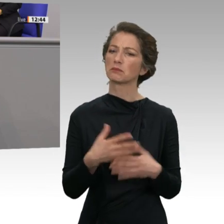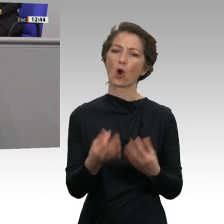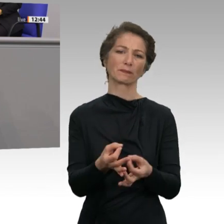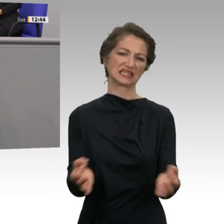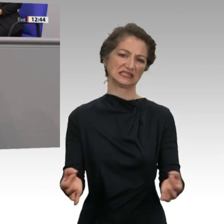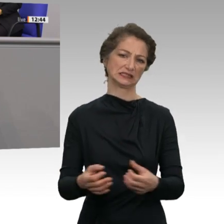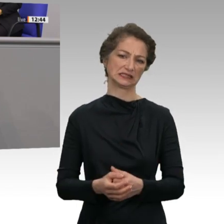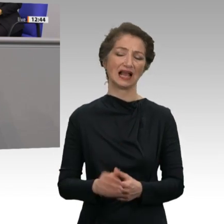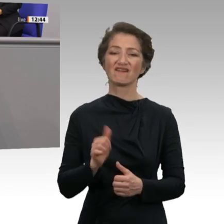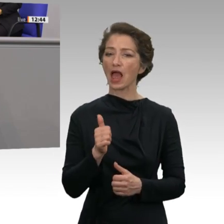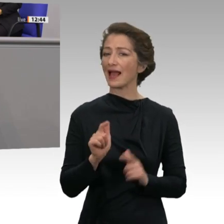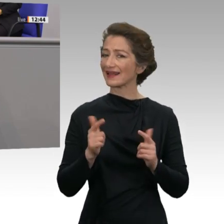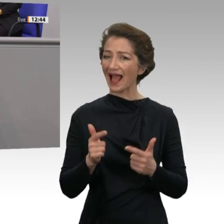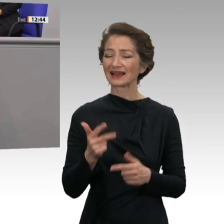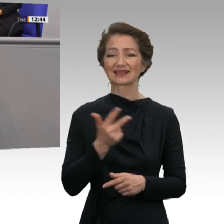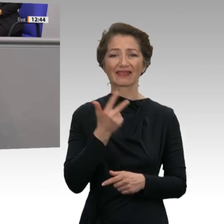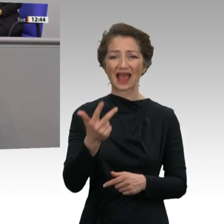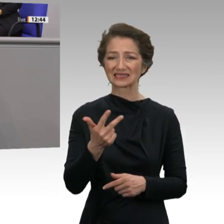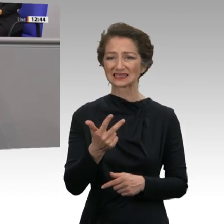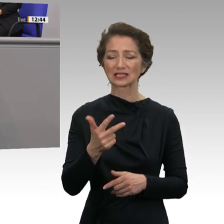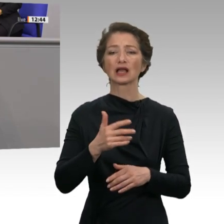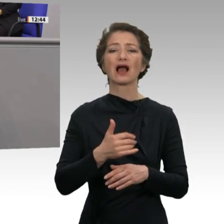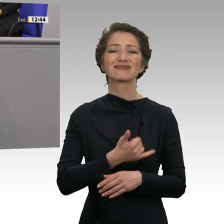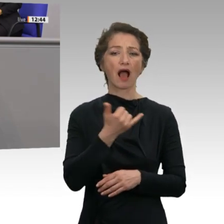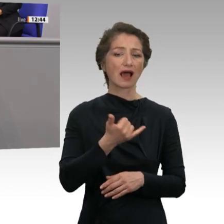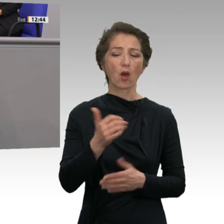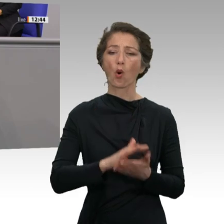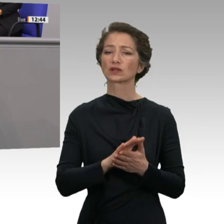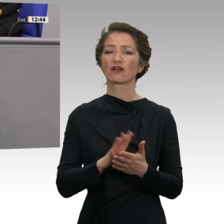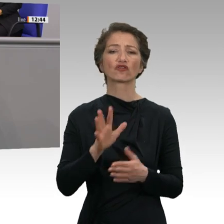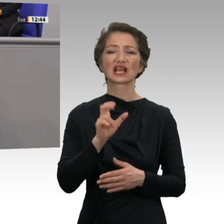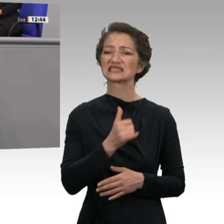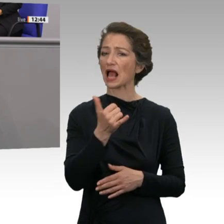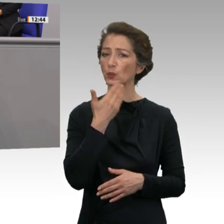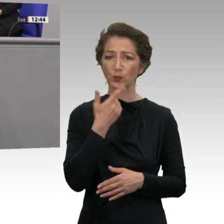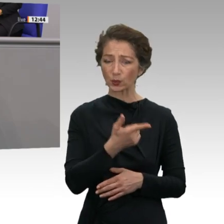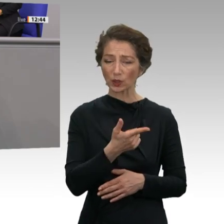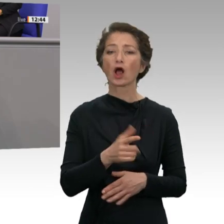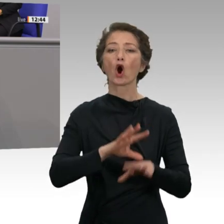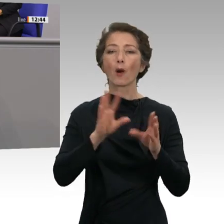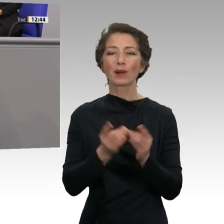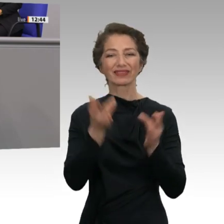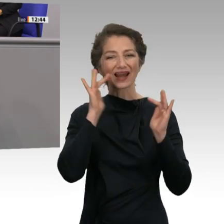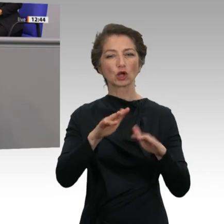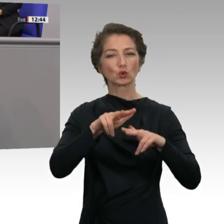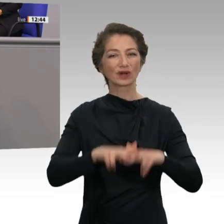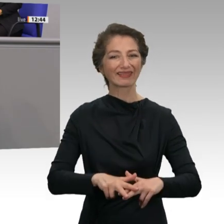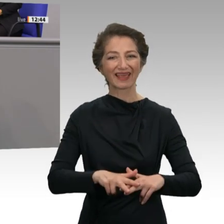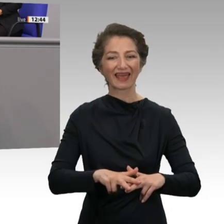keine 33 oder 35 Grundrentenjahre haben, bleibt es bei der Komplettanrechnung bei der Rente, bei der Grundsicherung im Alter.